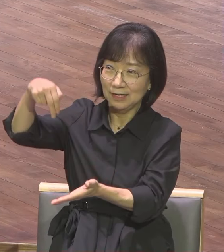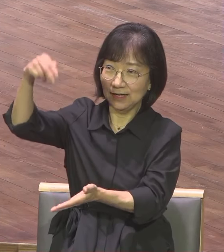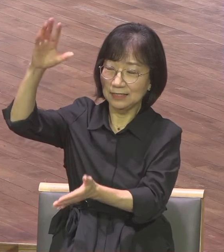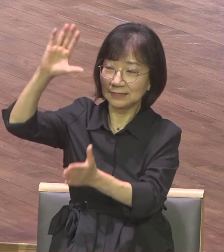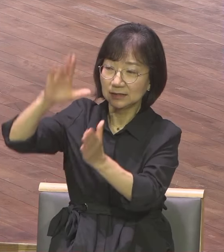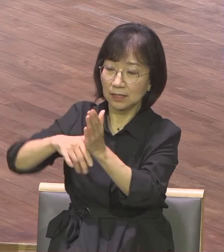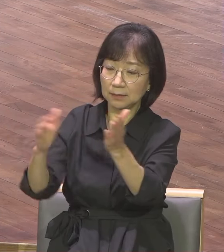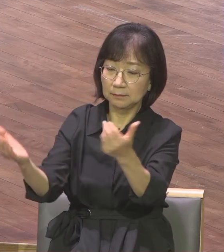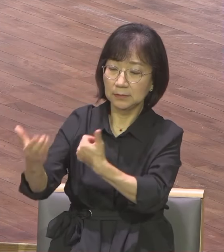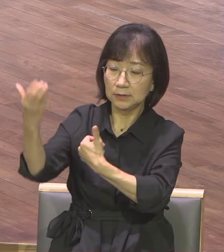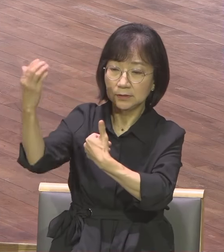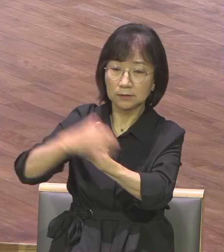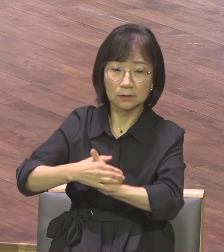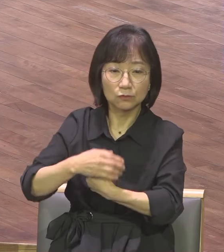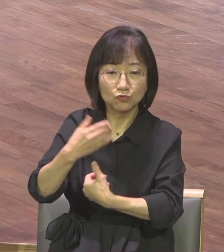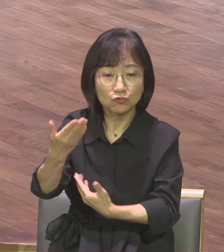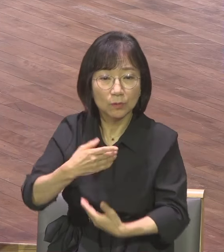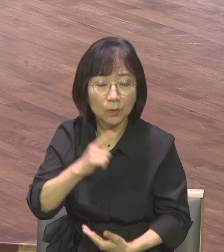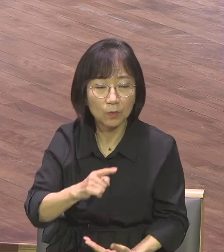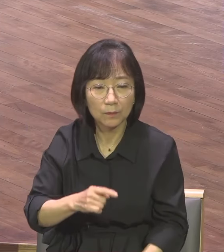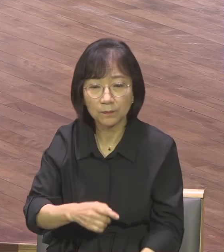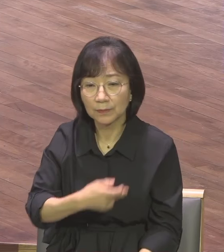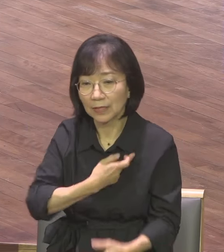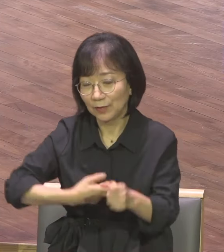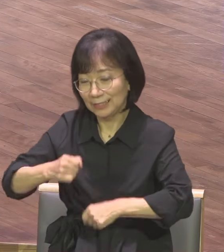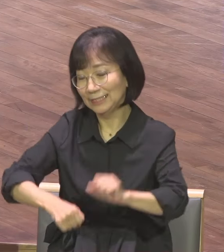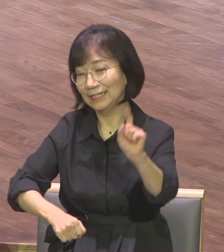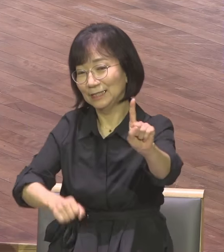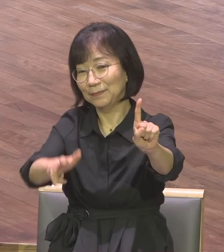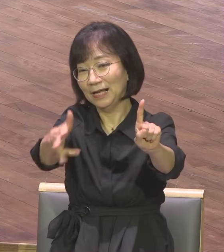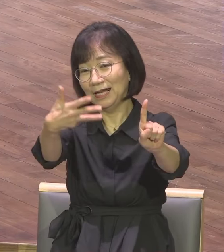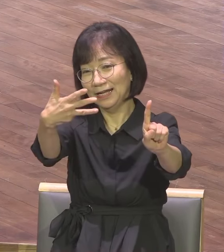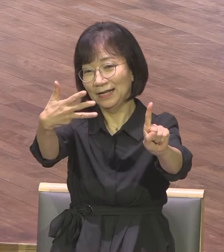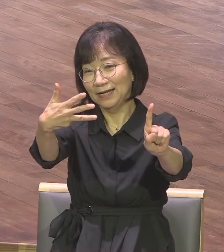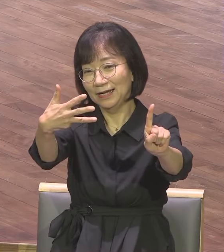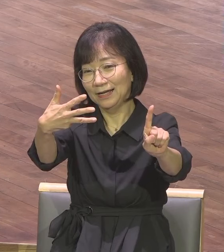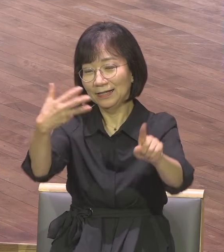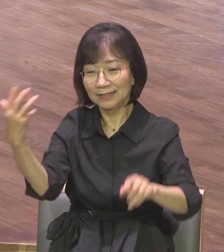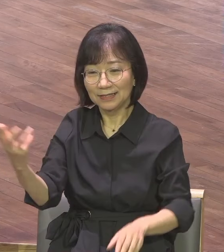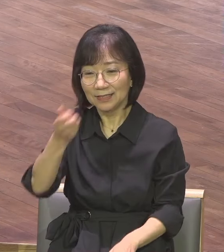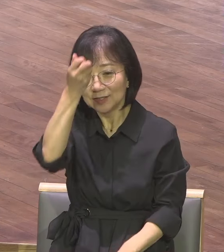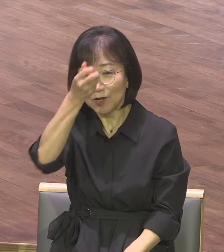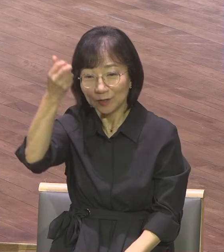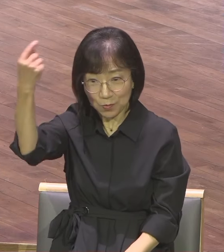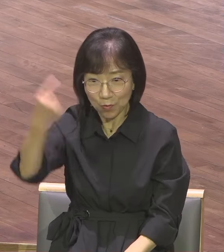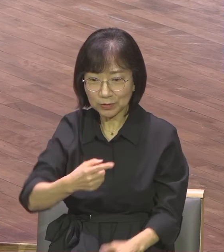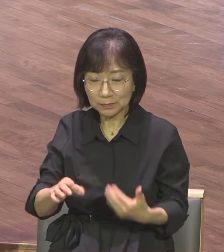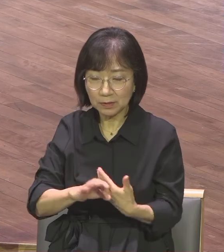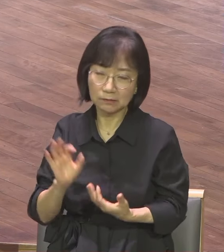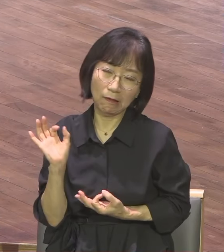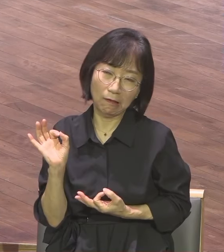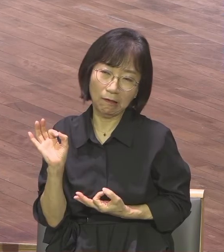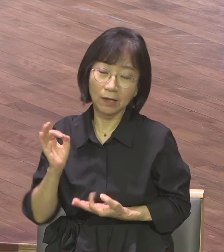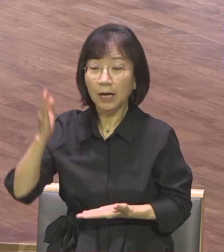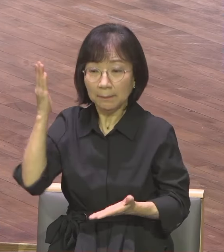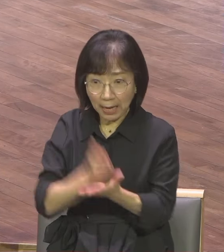머물러 있지 말아라 예루살렘에 가라 좀 유대 좀 가라 사마리아로 가라 이제 땅 끝으로 가라